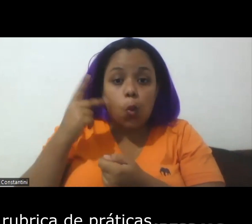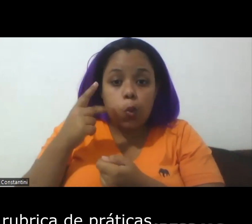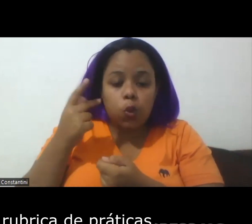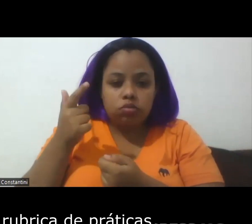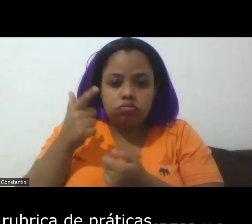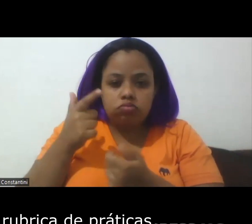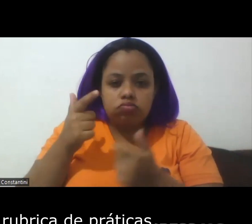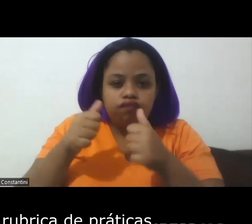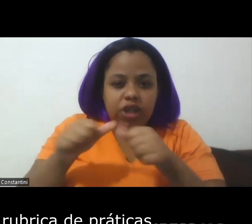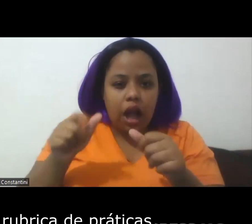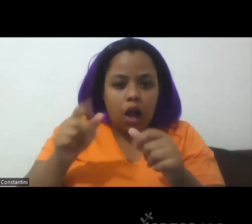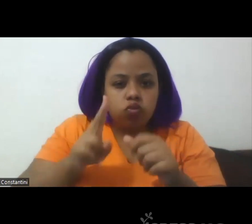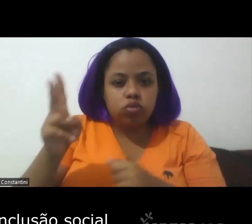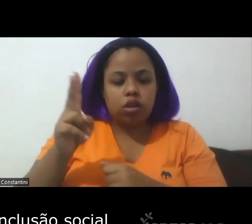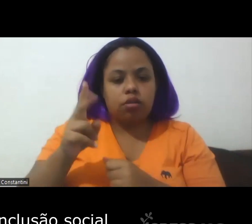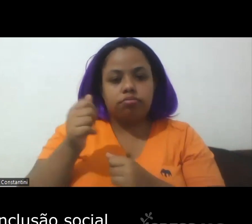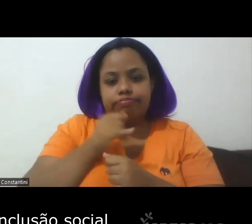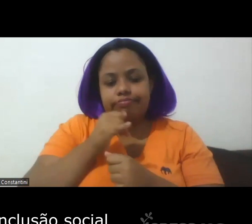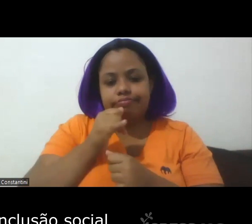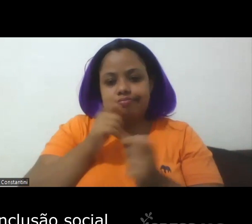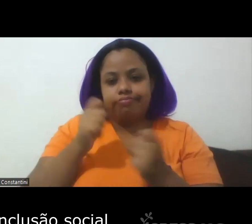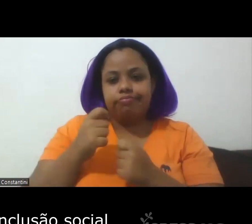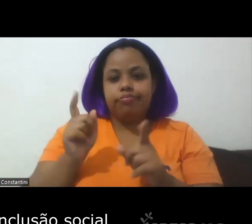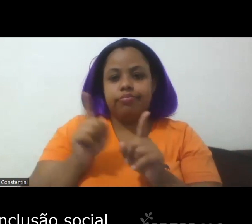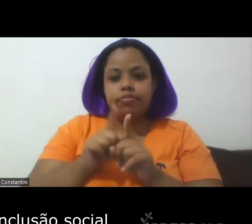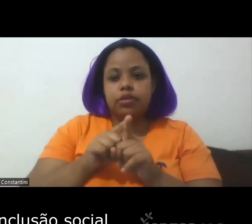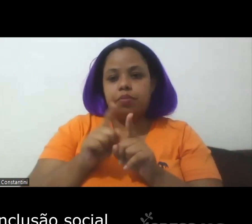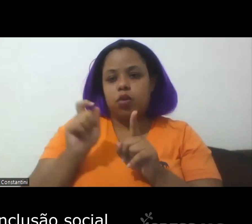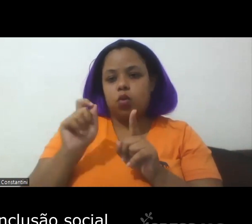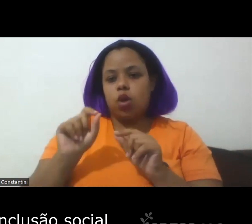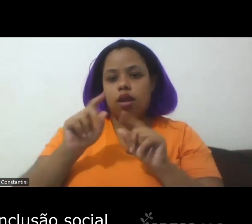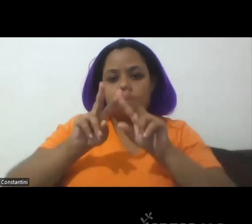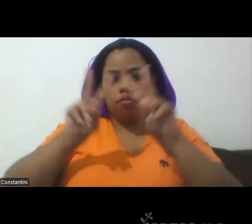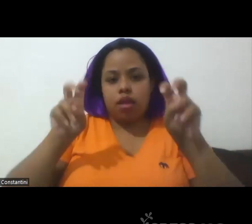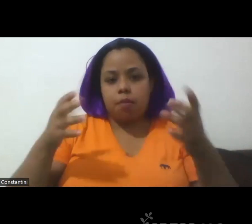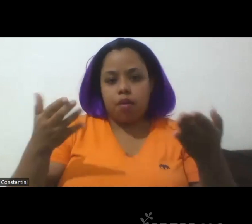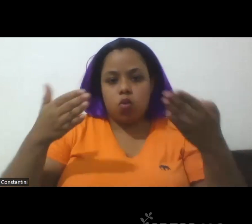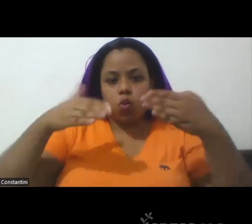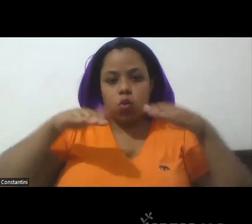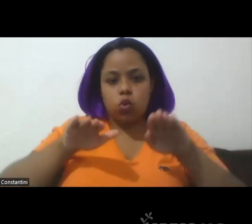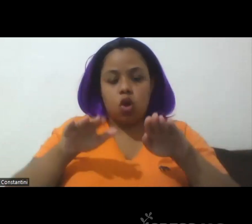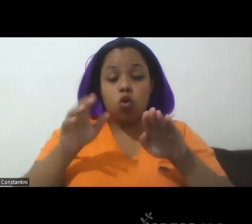rubrica de práticas inclusivas ou de inclusão social,